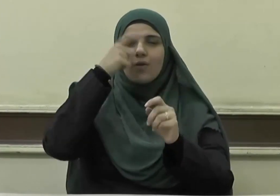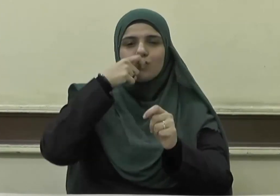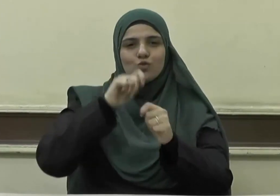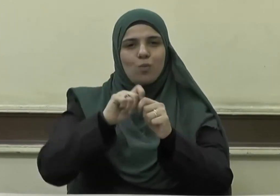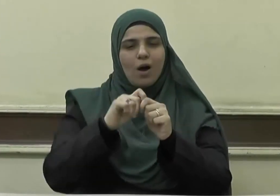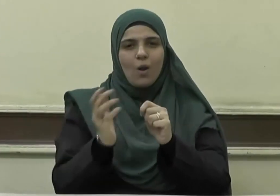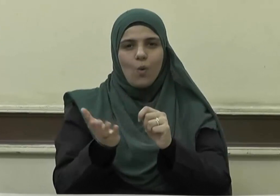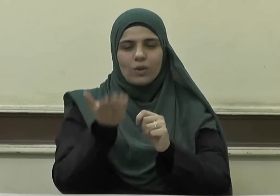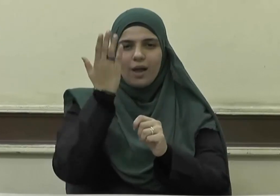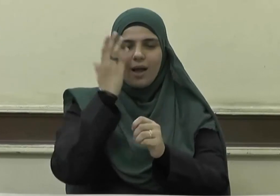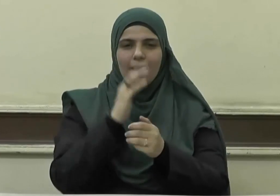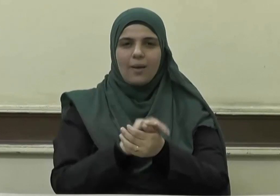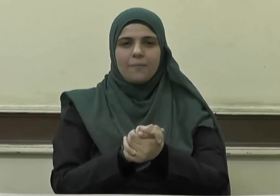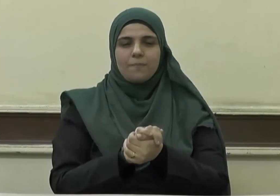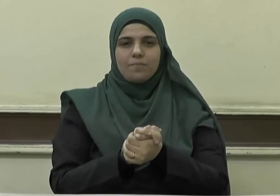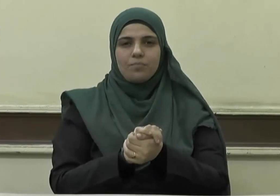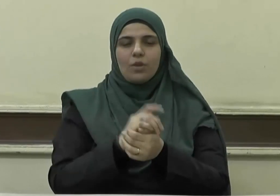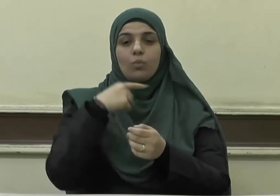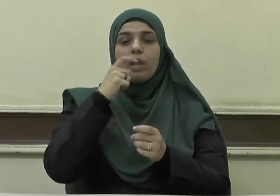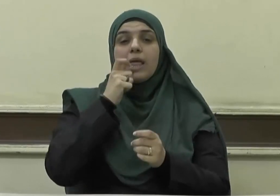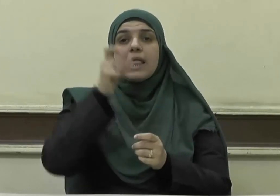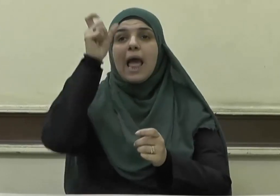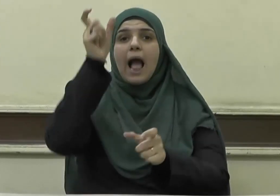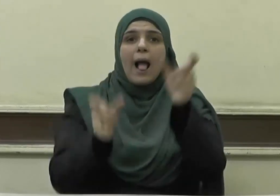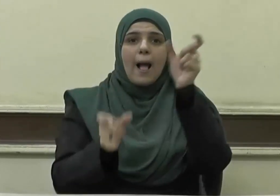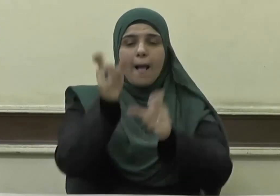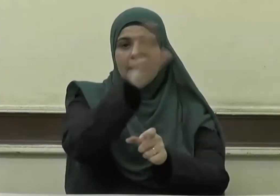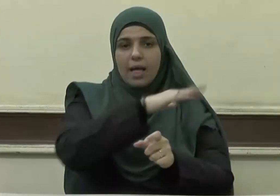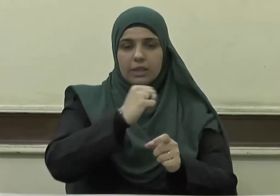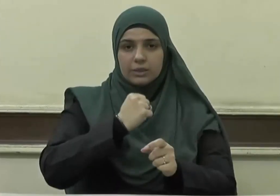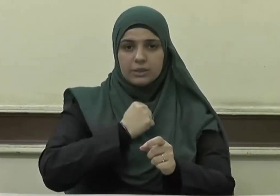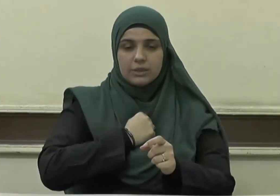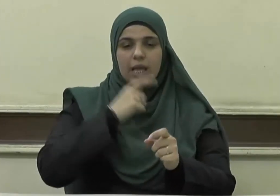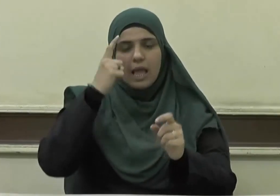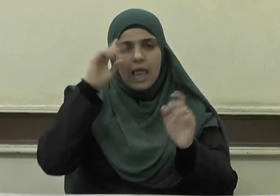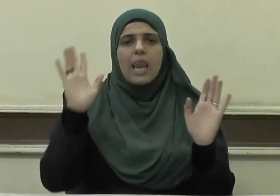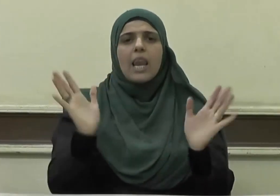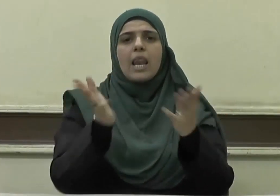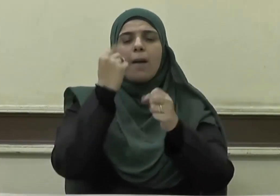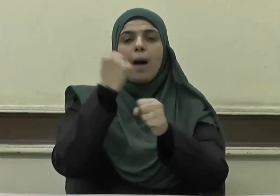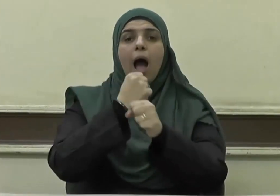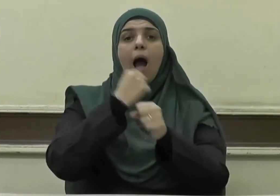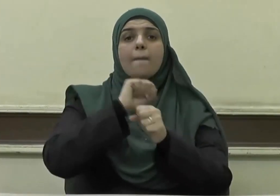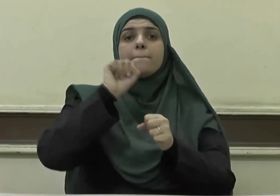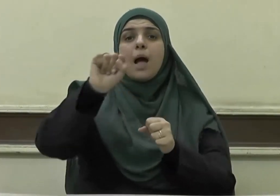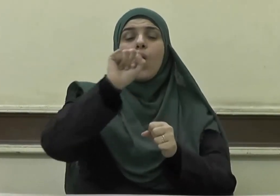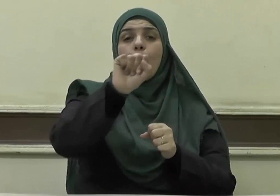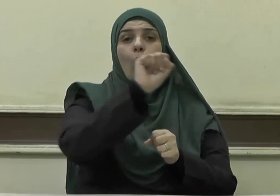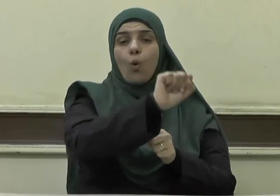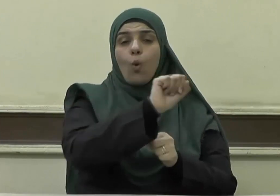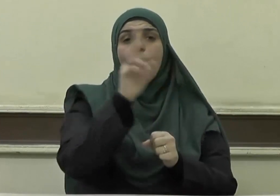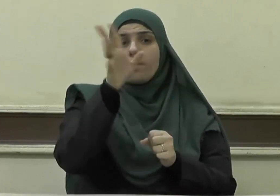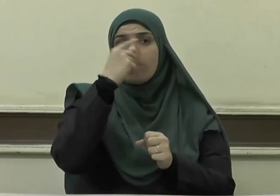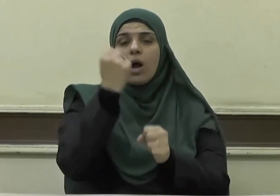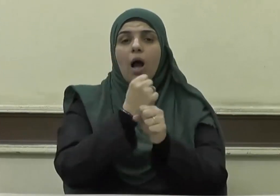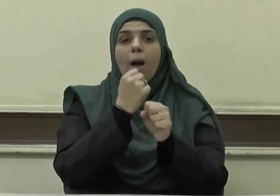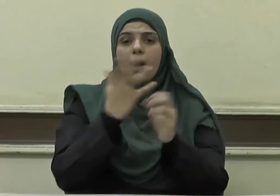وتعالى يا عبادي إنما هي أعمالكم أحصيها لكم